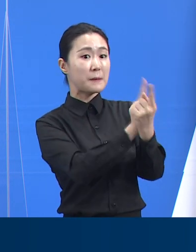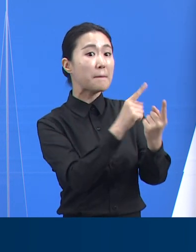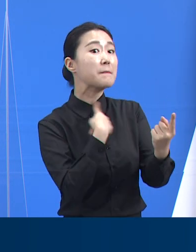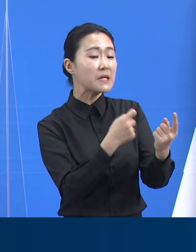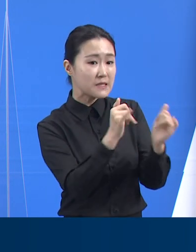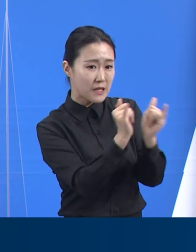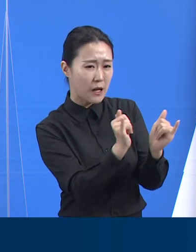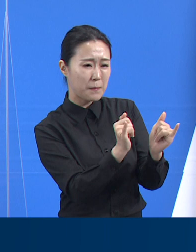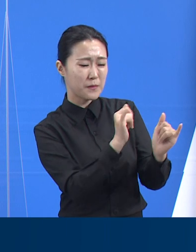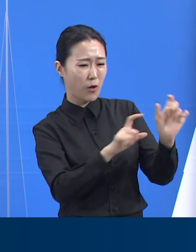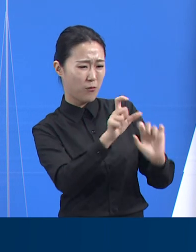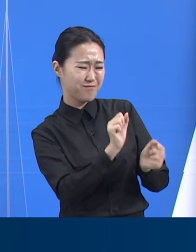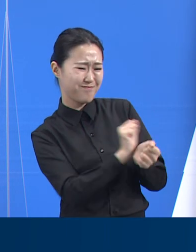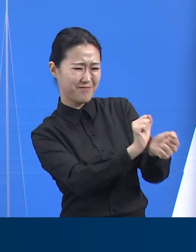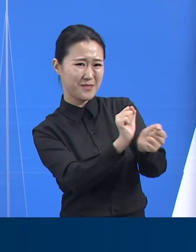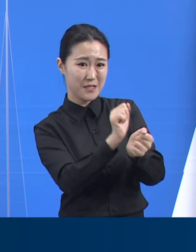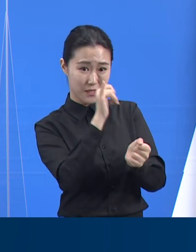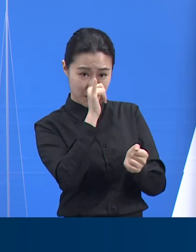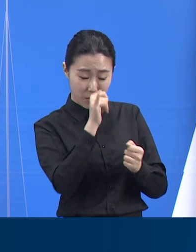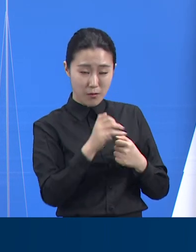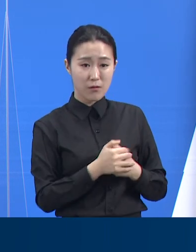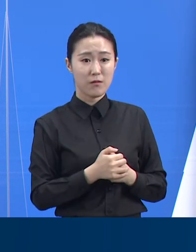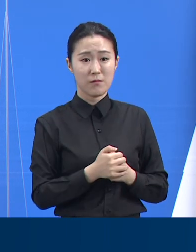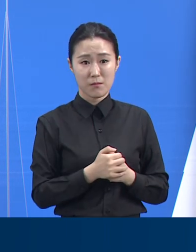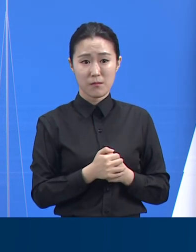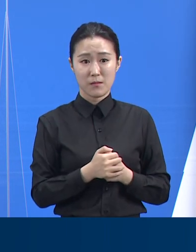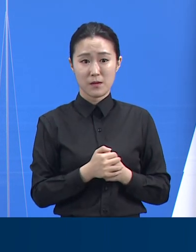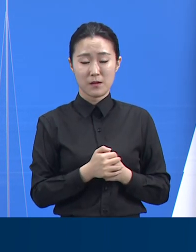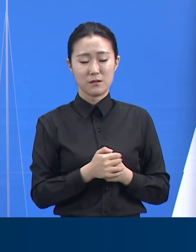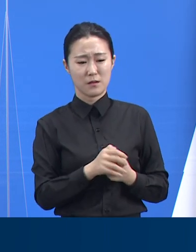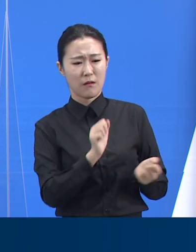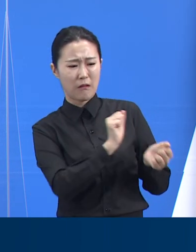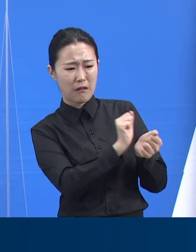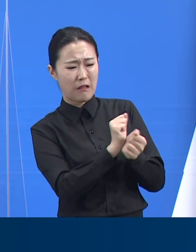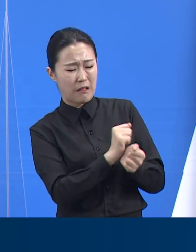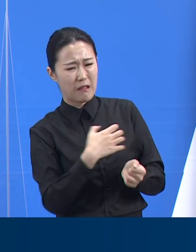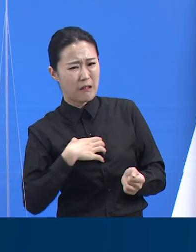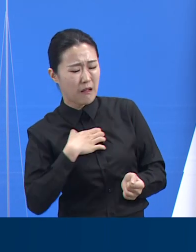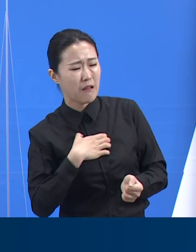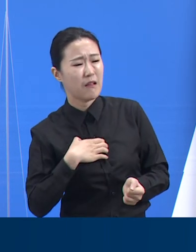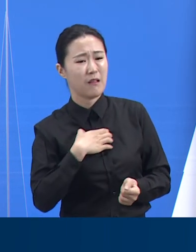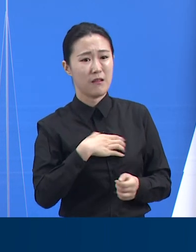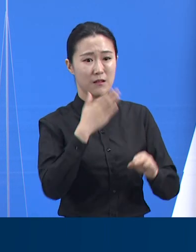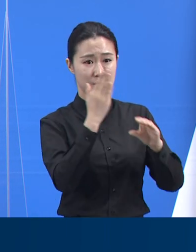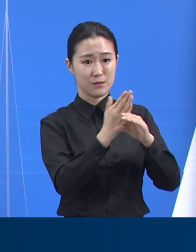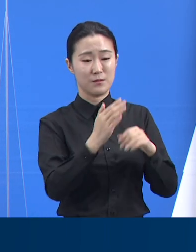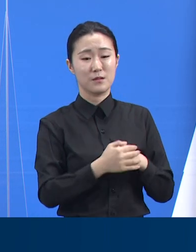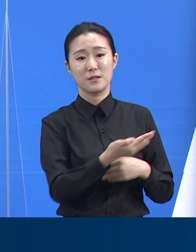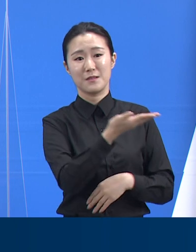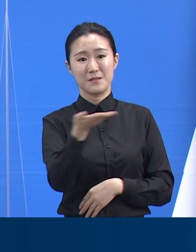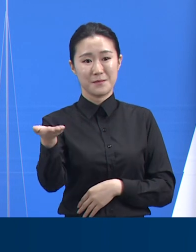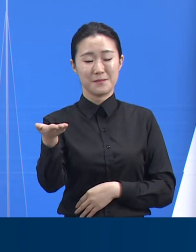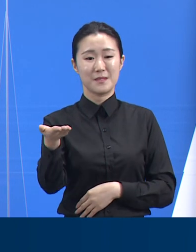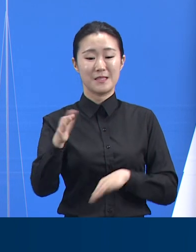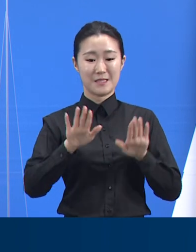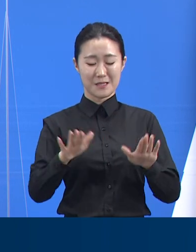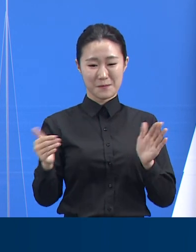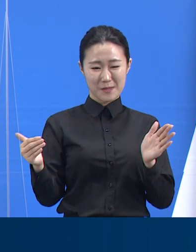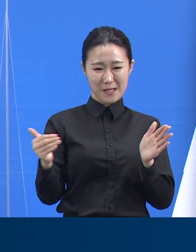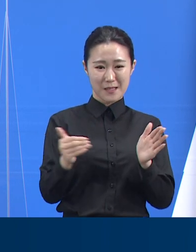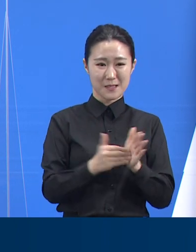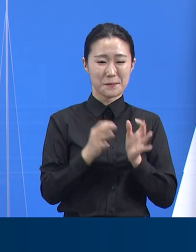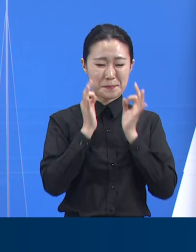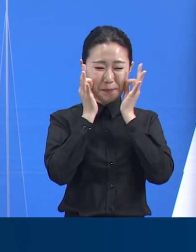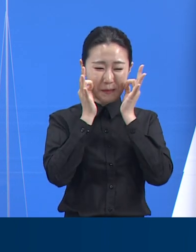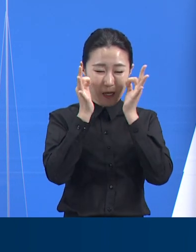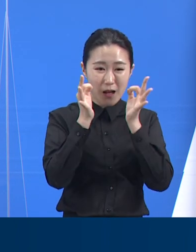지역사회 내 델타 변이 바이러스 전파가 우려되는 상황입니다. 도민 여러분께서는 지금까지 노력해 주신 것처럼